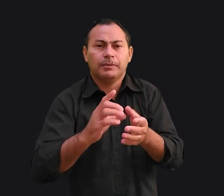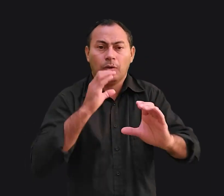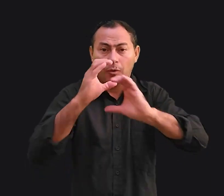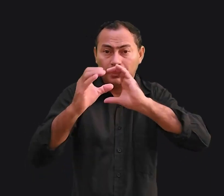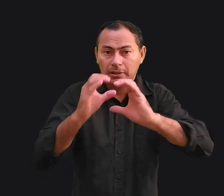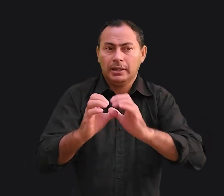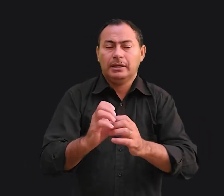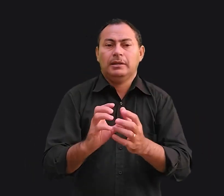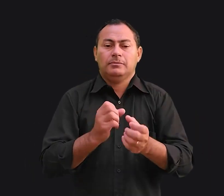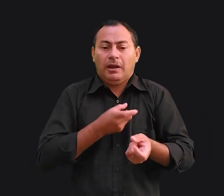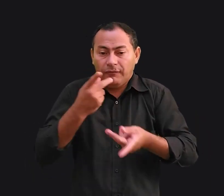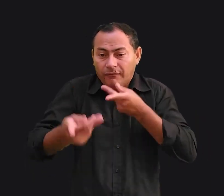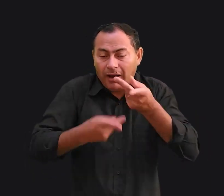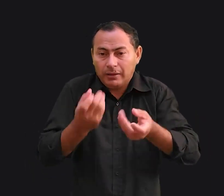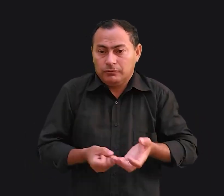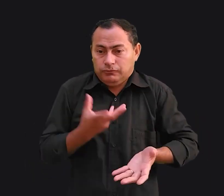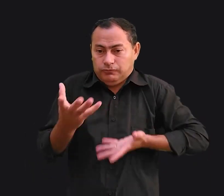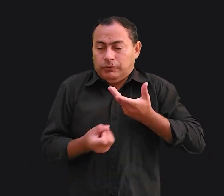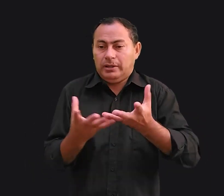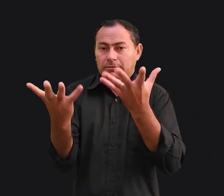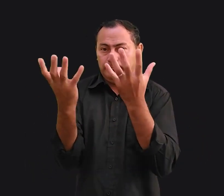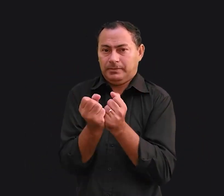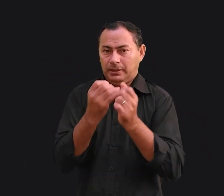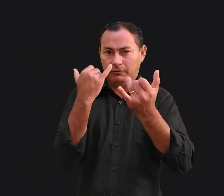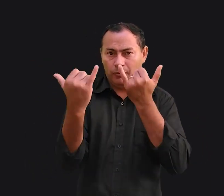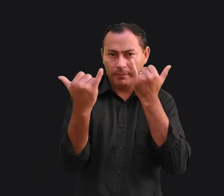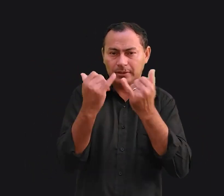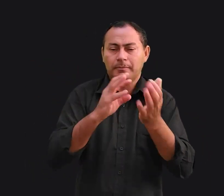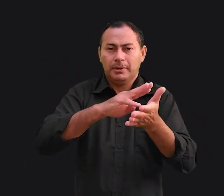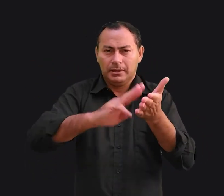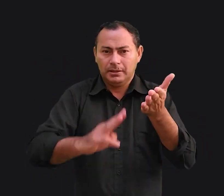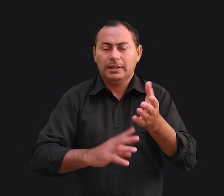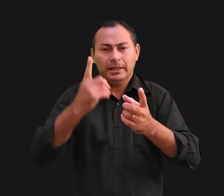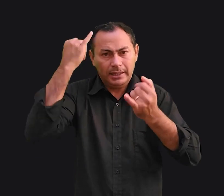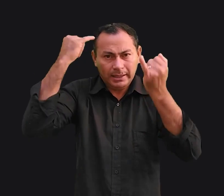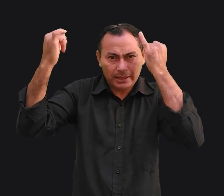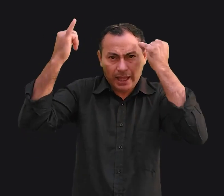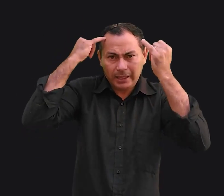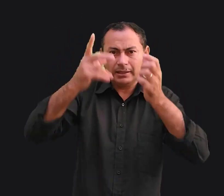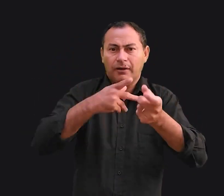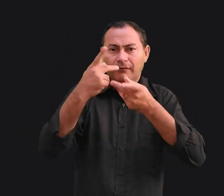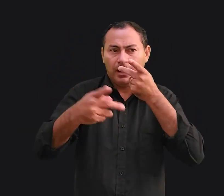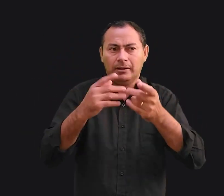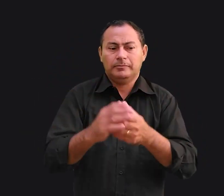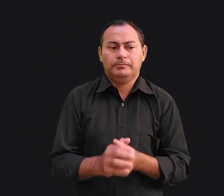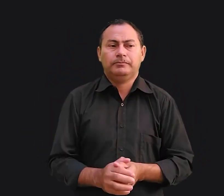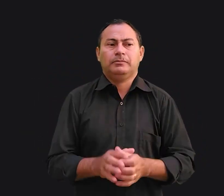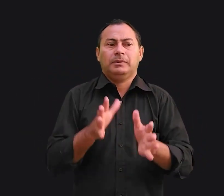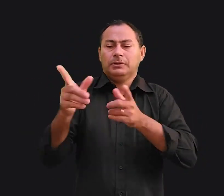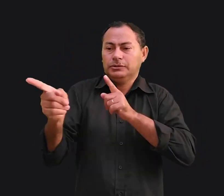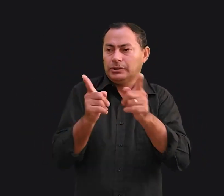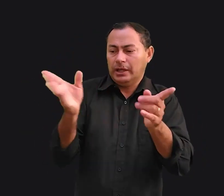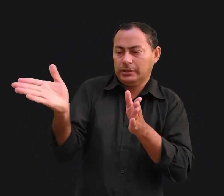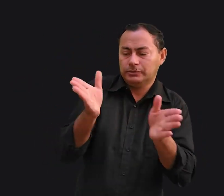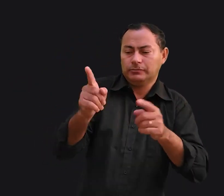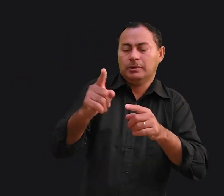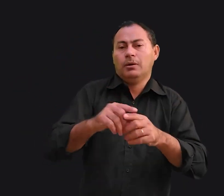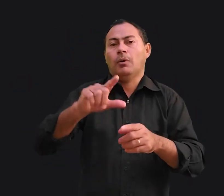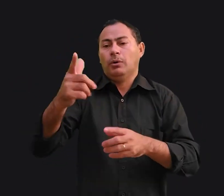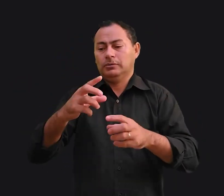Comunicação é a emissão e recepção de informações, mensagens e ideias por meio da fala, gestos ou outros